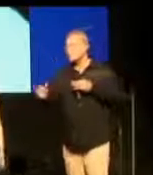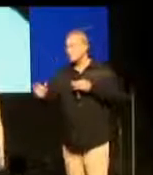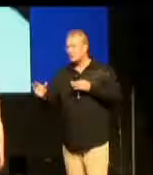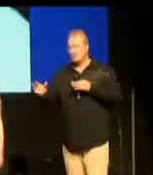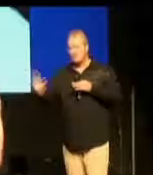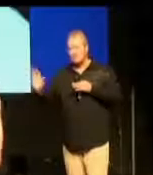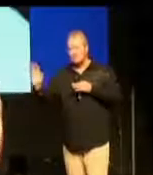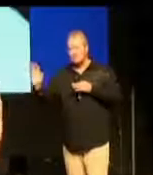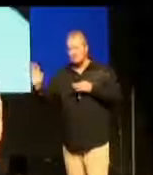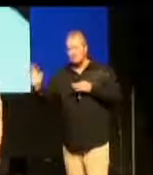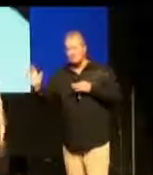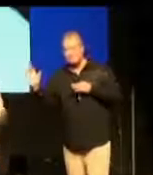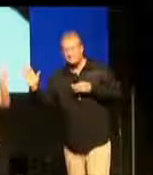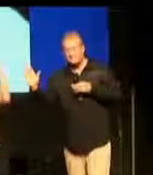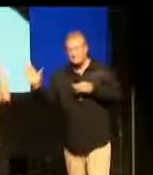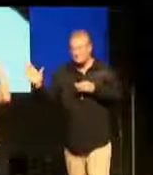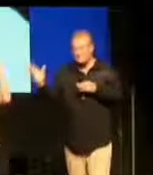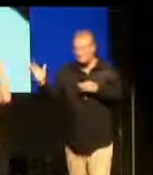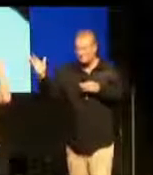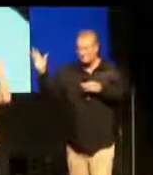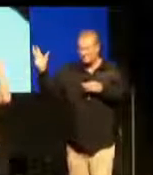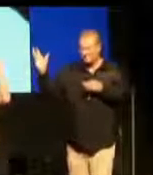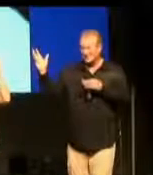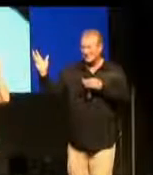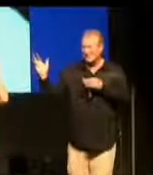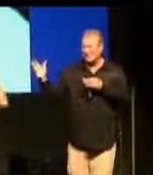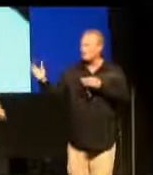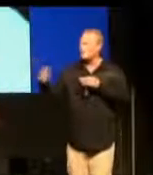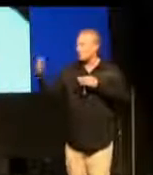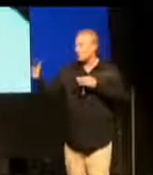Wie viele von Ihnen wissen, Ihre Mutter ist nicht Gott.